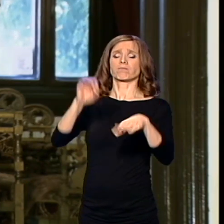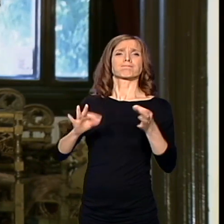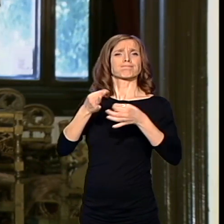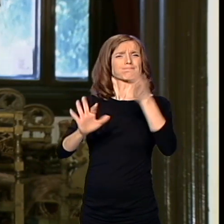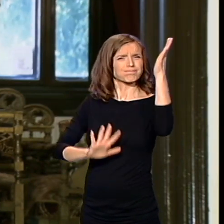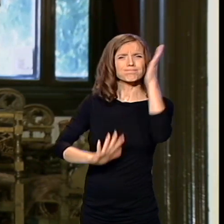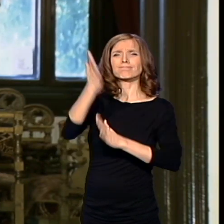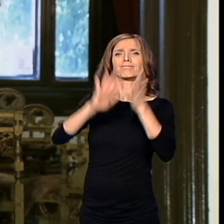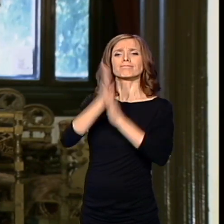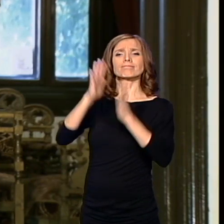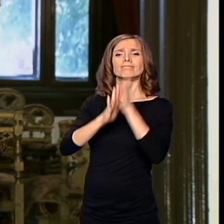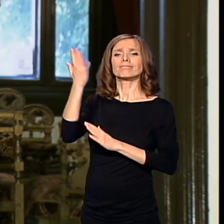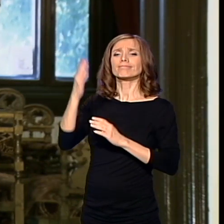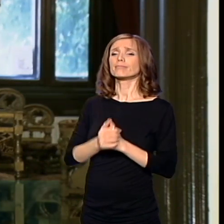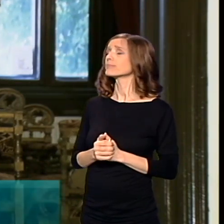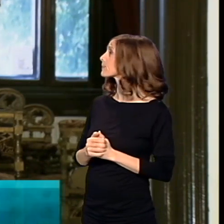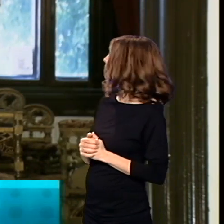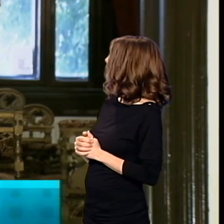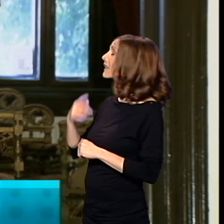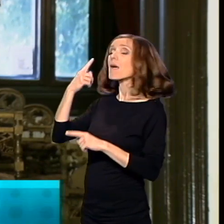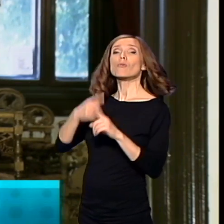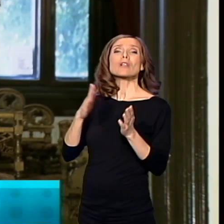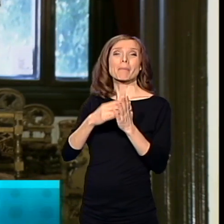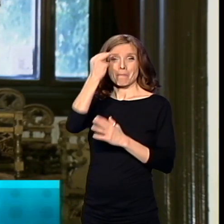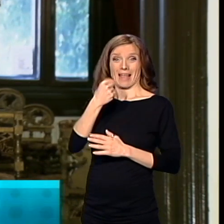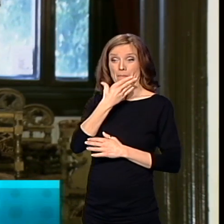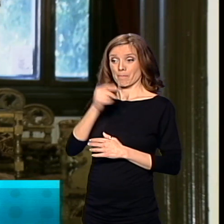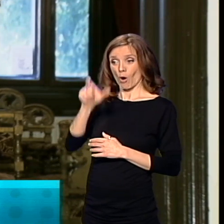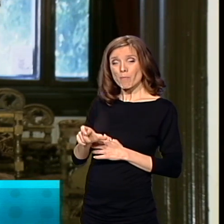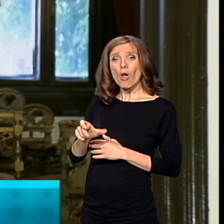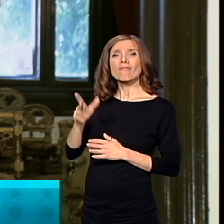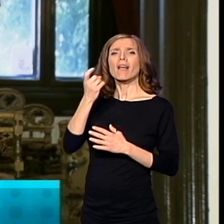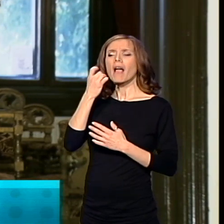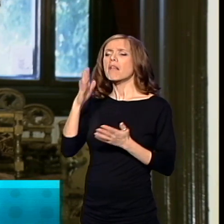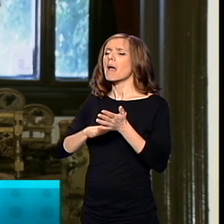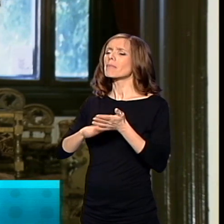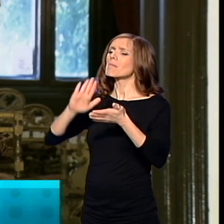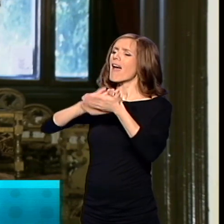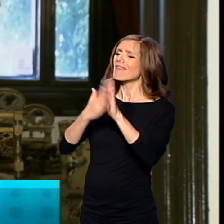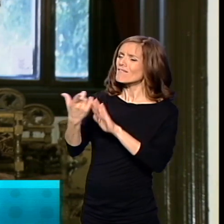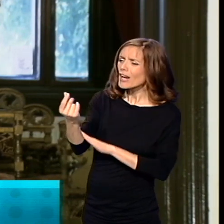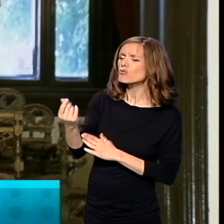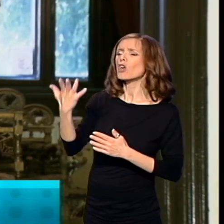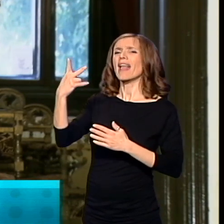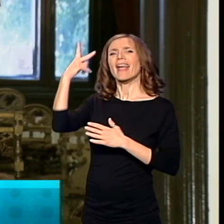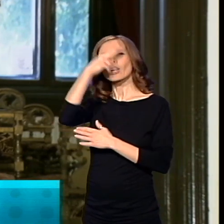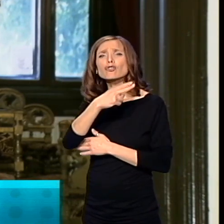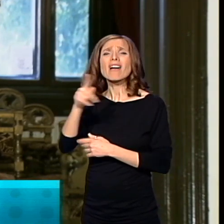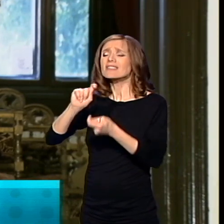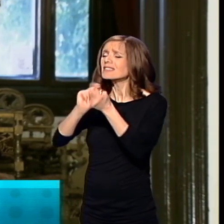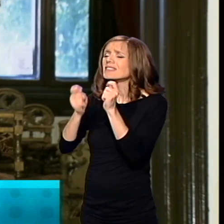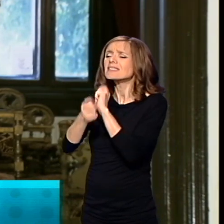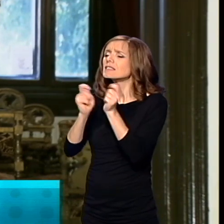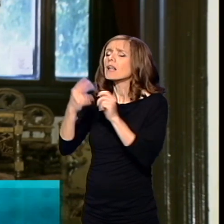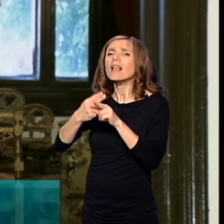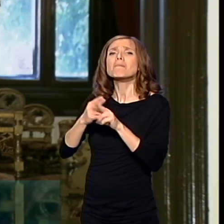onim svidateljstvima, svidučanstvima, da ispisuju imena i prekreštavaju mladence, da norovođena deca su morali